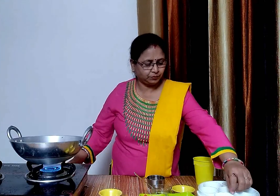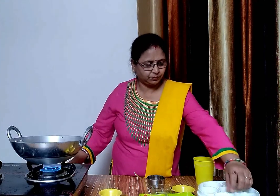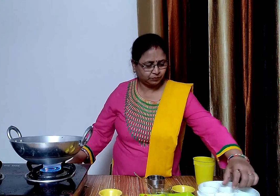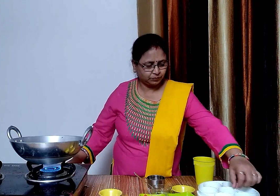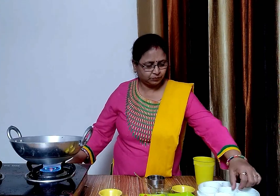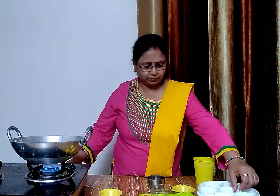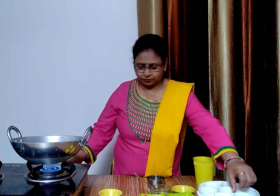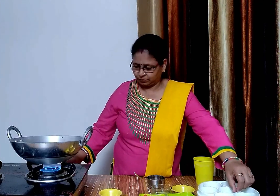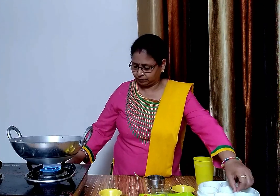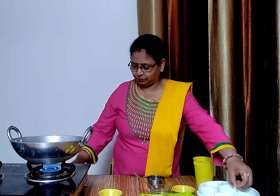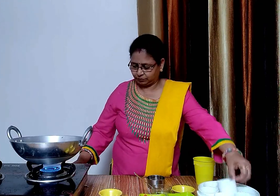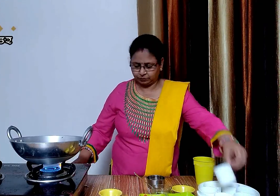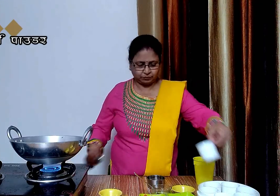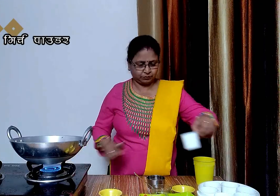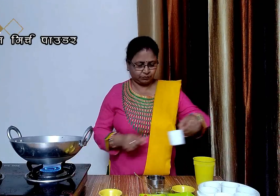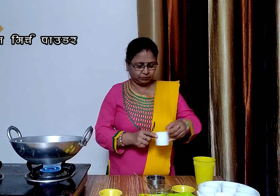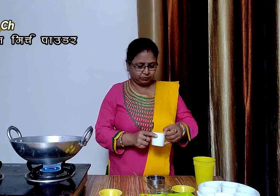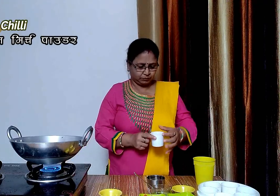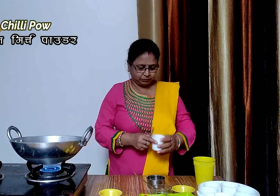आदी चमस लाल मेर्च पाउडर